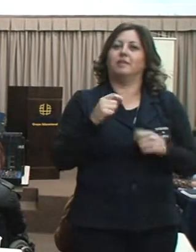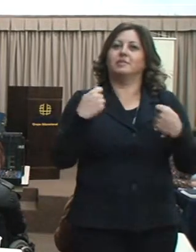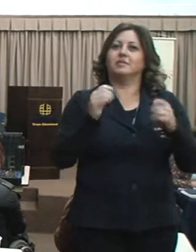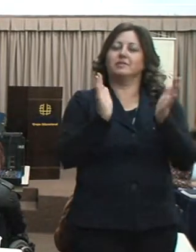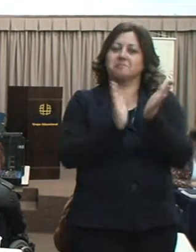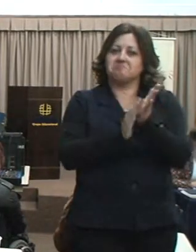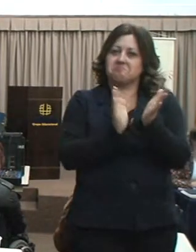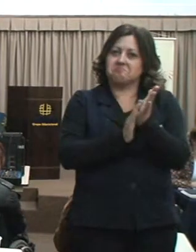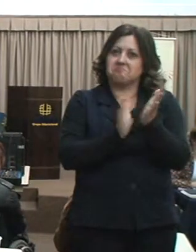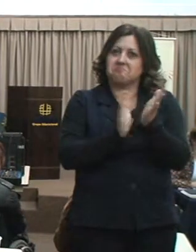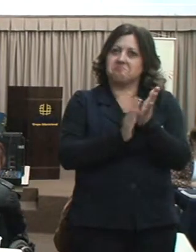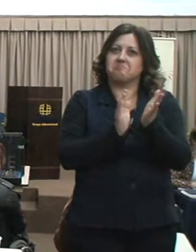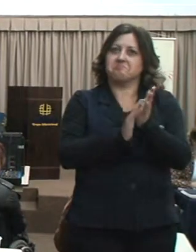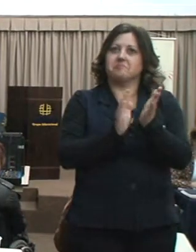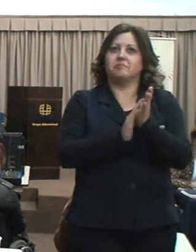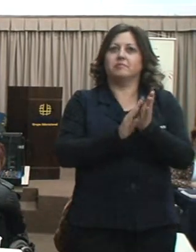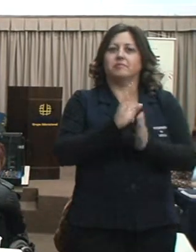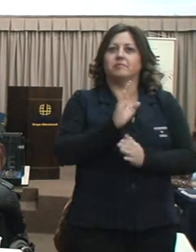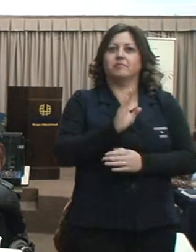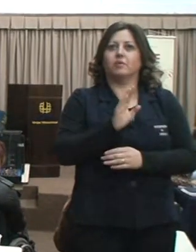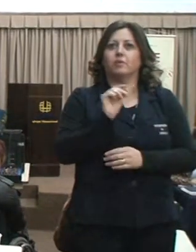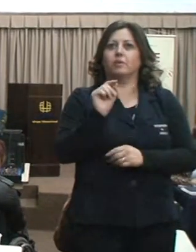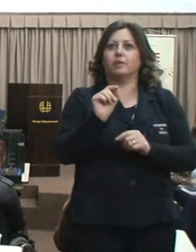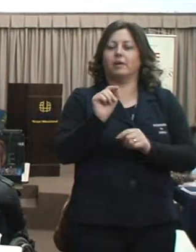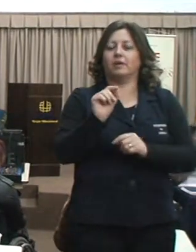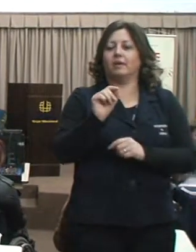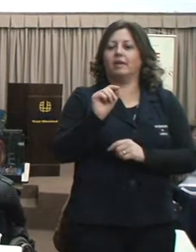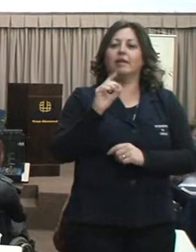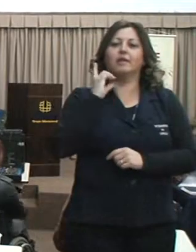forte para a deputada Gabrile. Um aplauso.